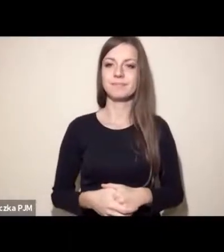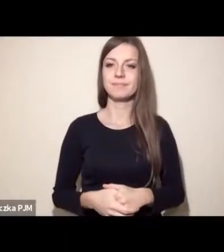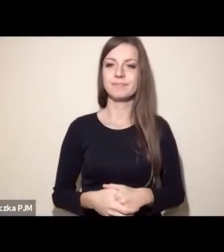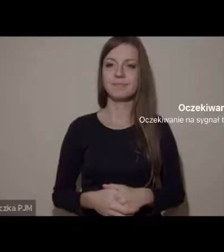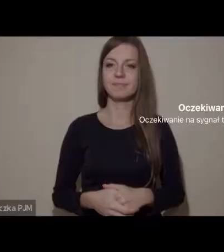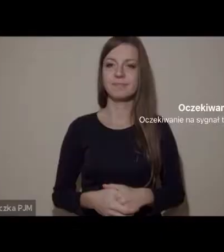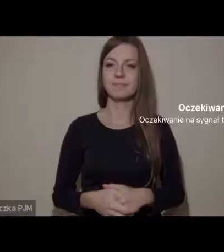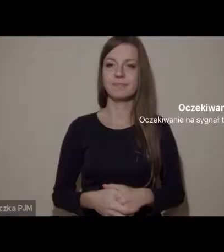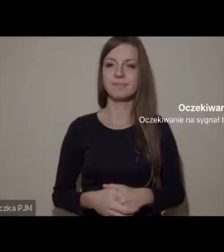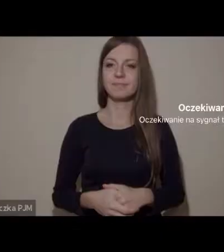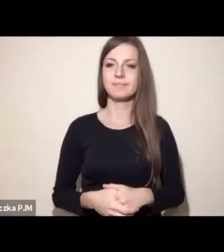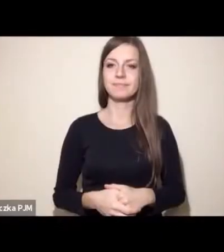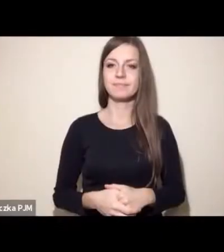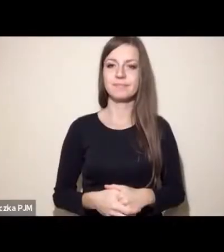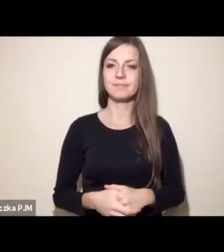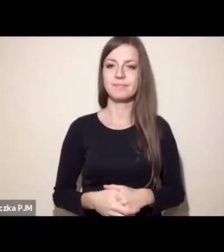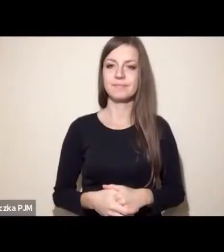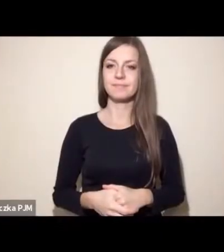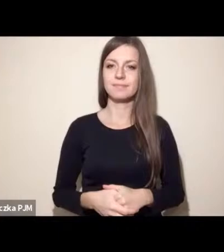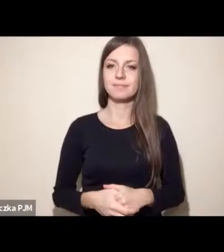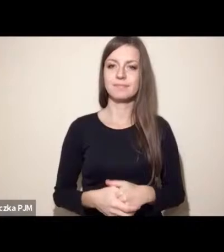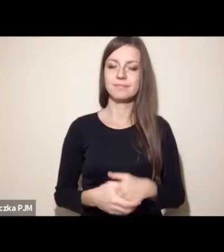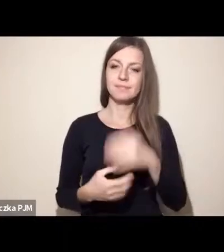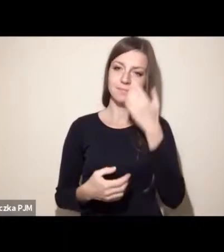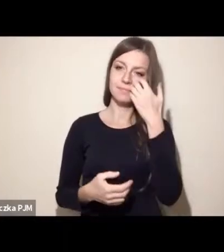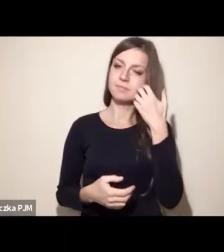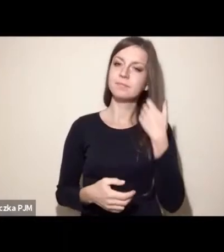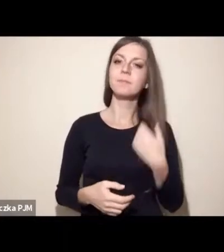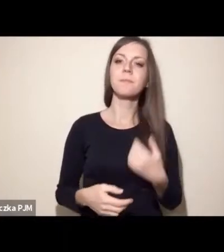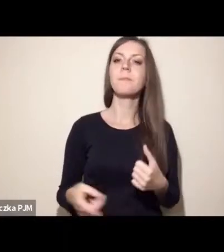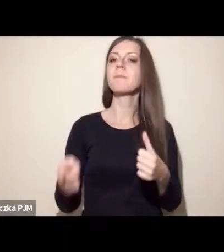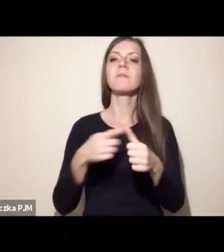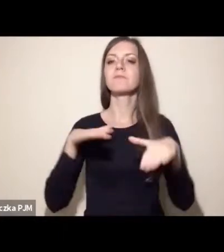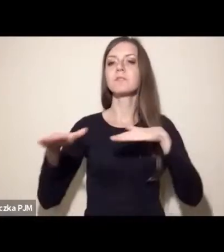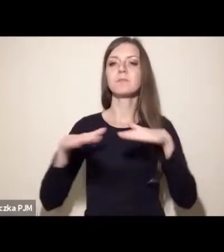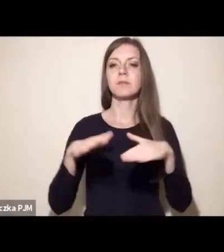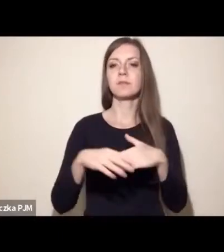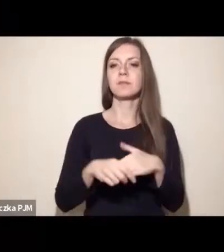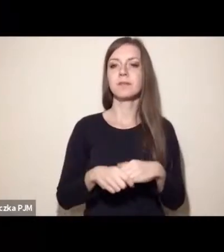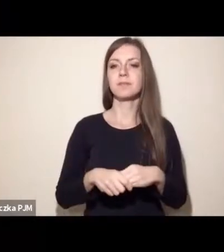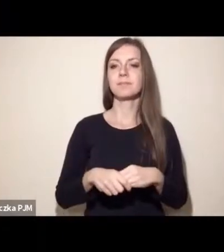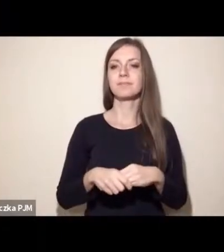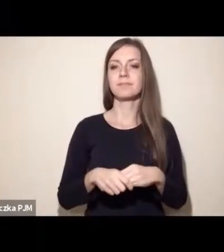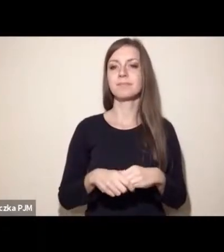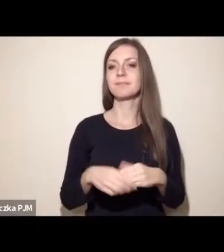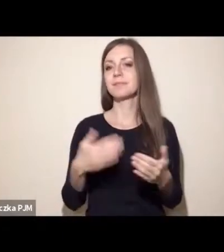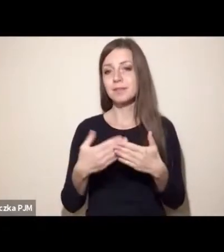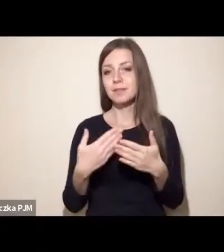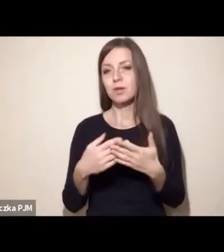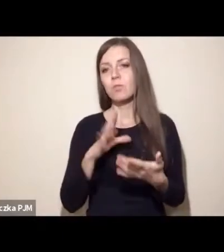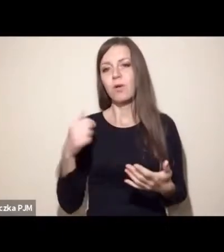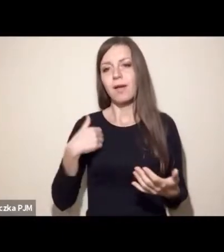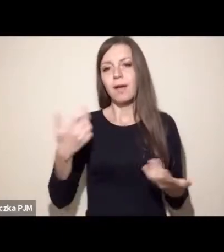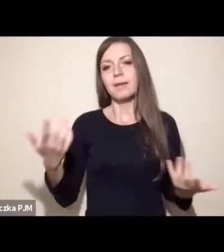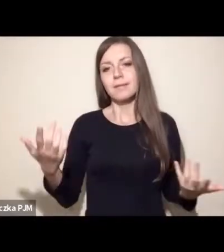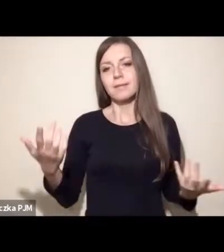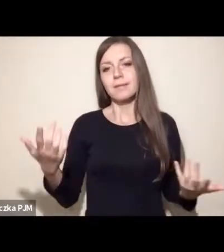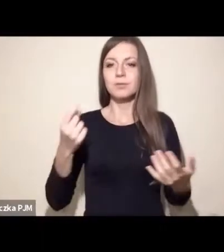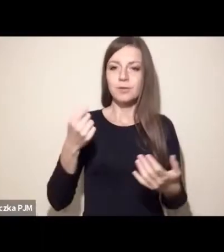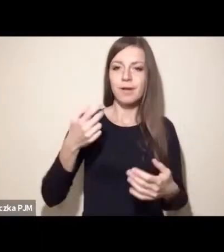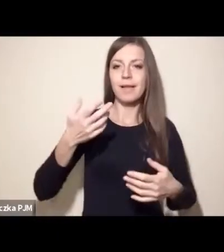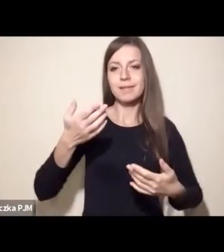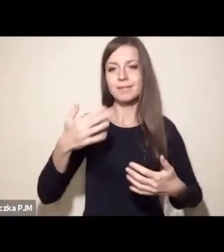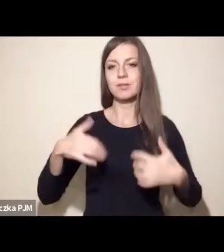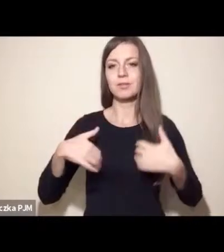miejscu. Pierwsze miejsce w tej dyskusji trochę wynika z mojego stanu zdrowia, który jest znany tu